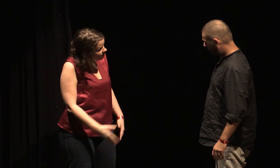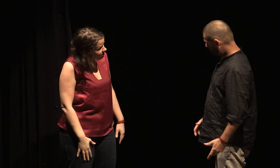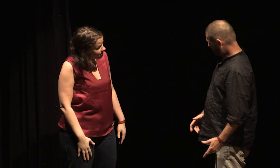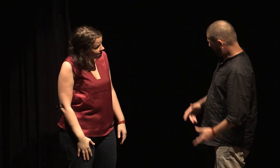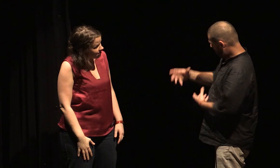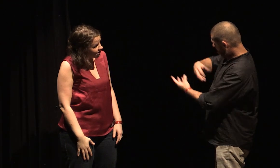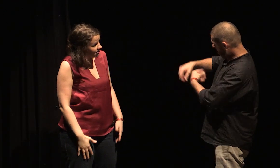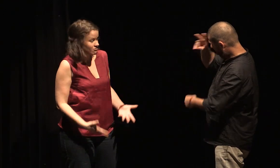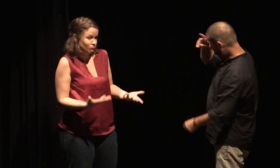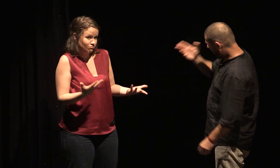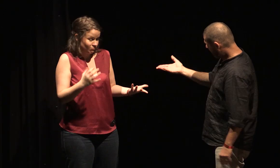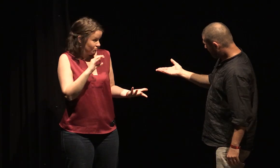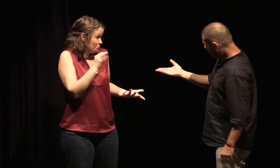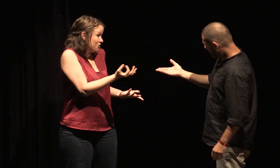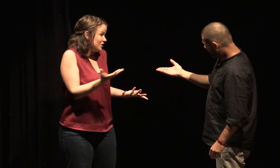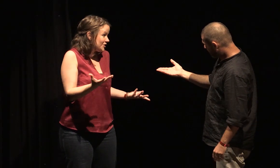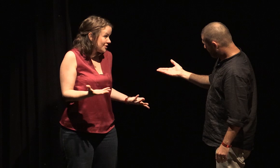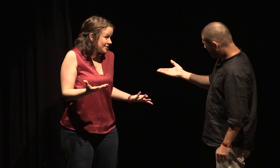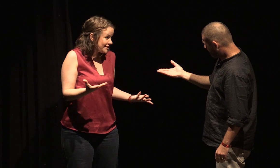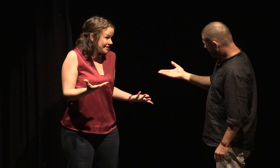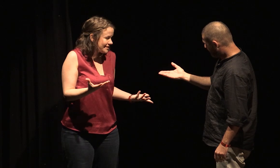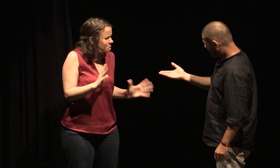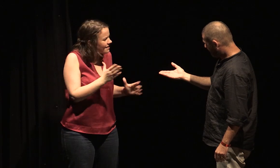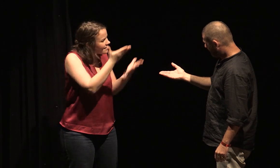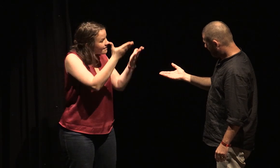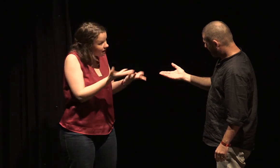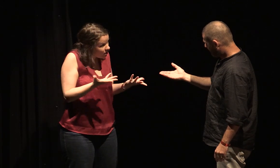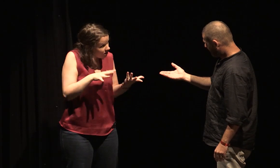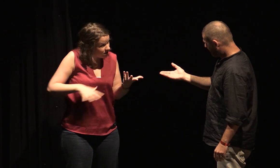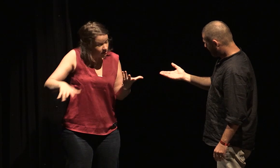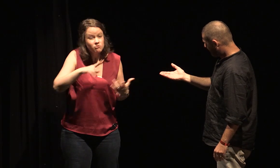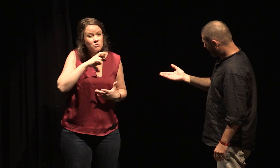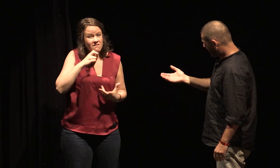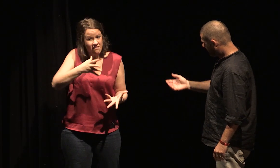Oui, un peu. Mais tu ne m'as pas dit si tu haïssais les Juifs ou non.